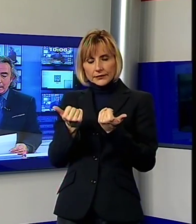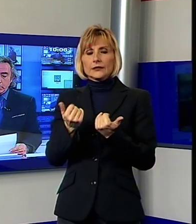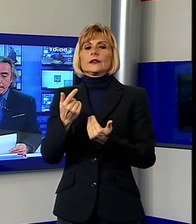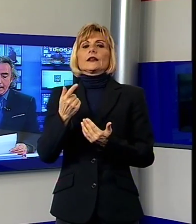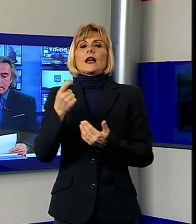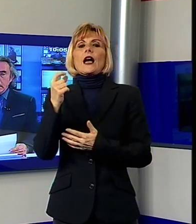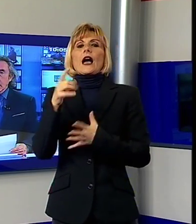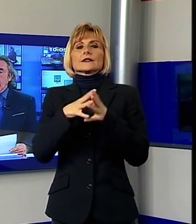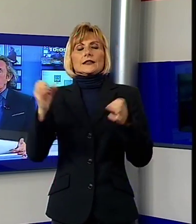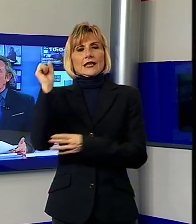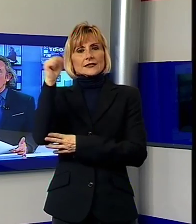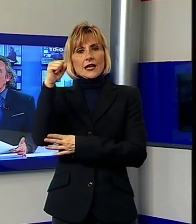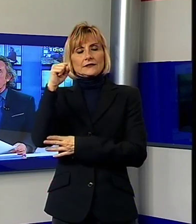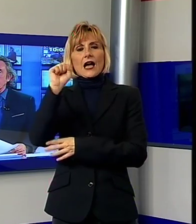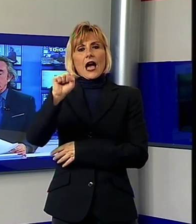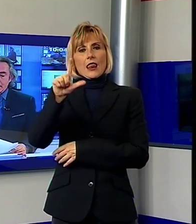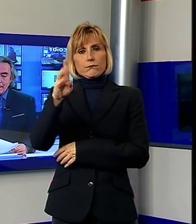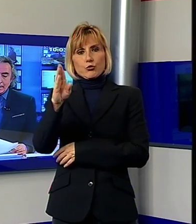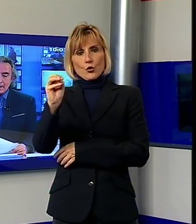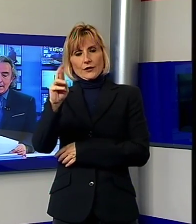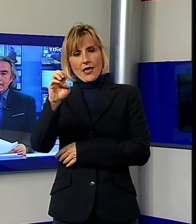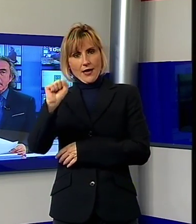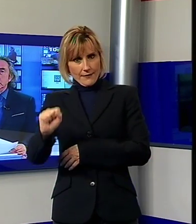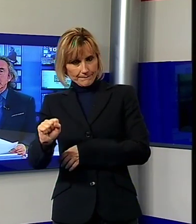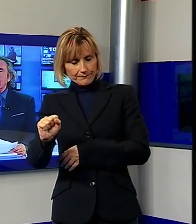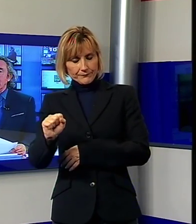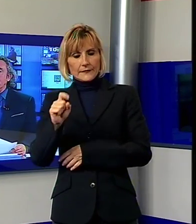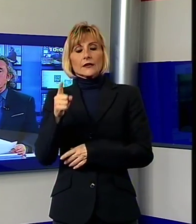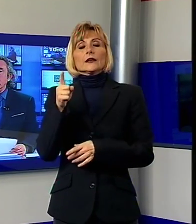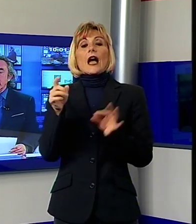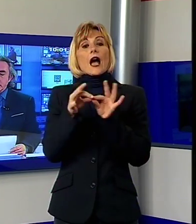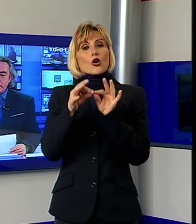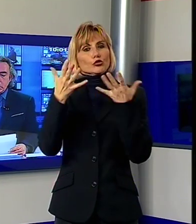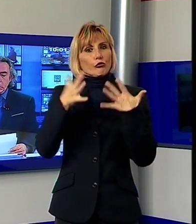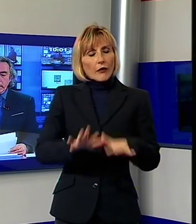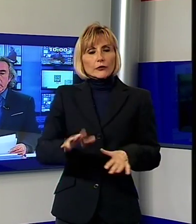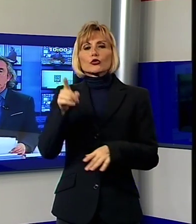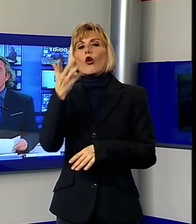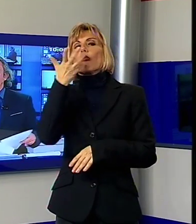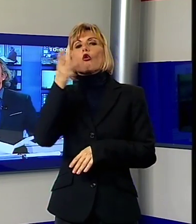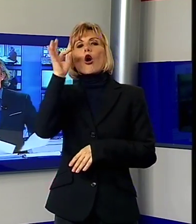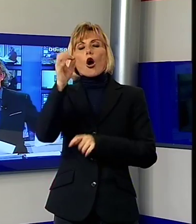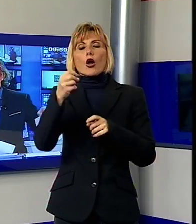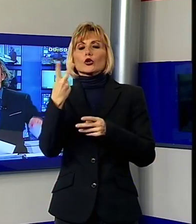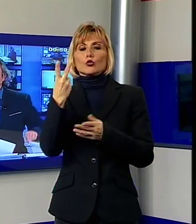Arborea. L'accordo, ha riferito l'azienda Sarda, mira a favorire l'espansione dei due marchi in tutta Italia.